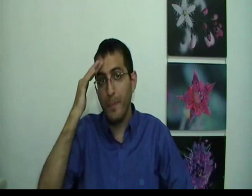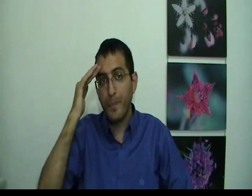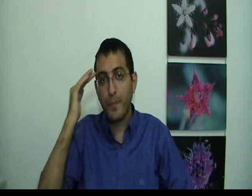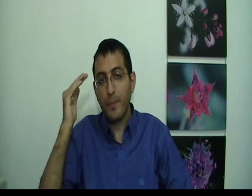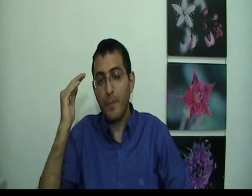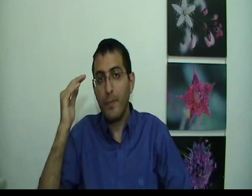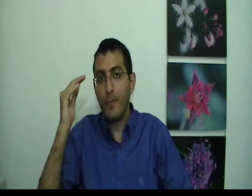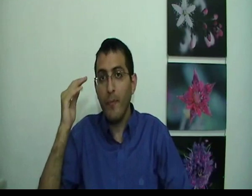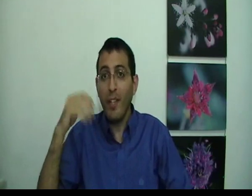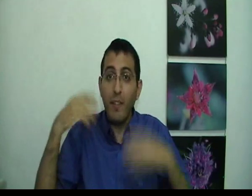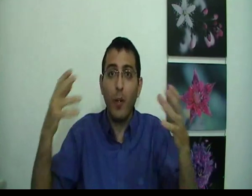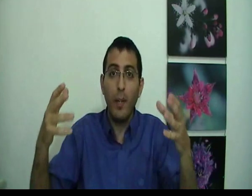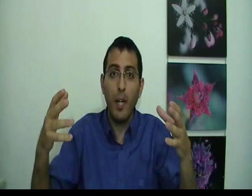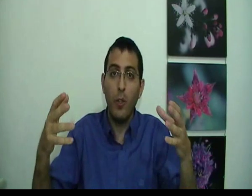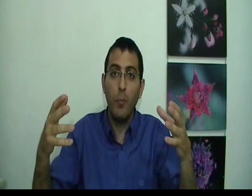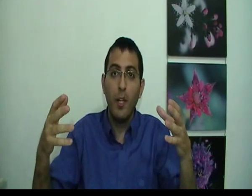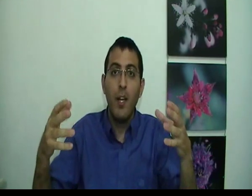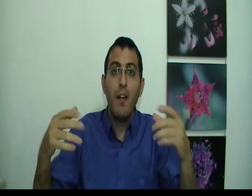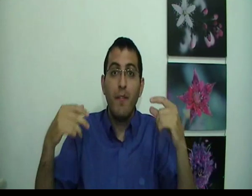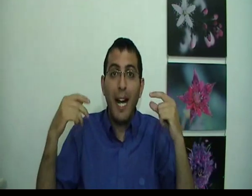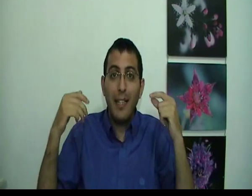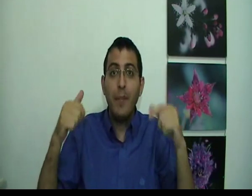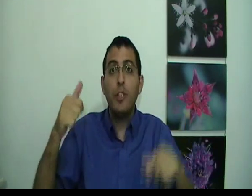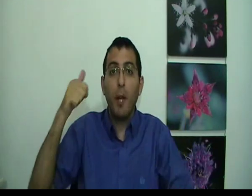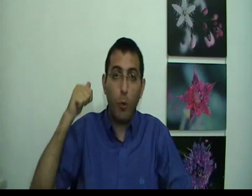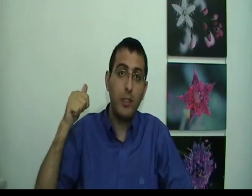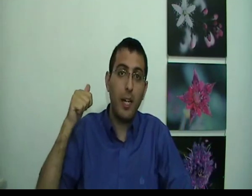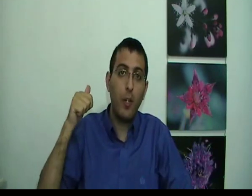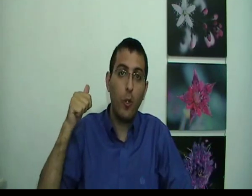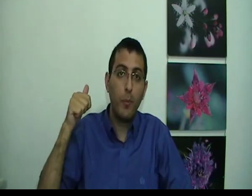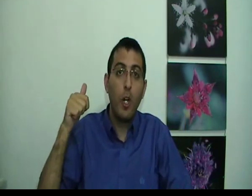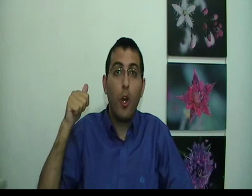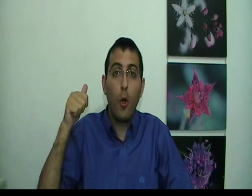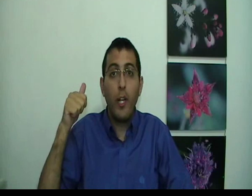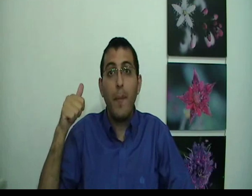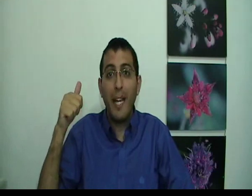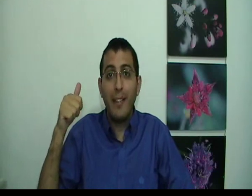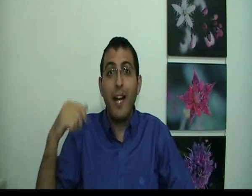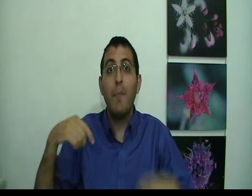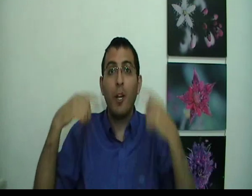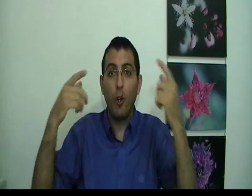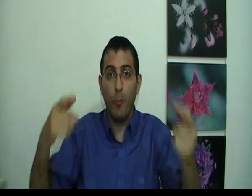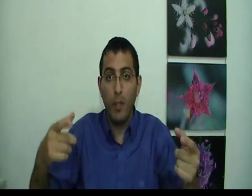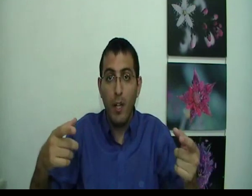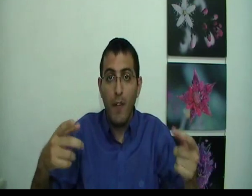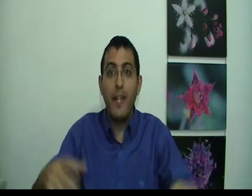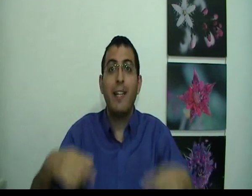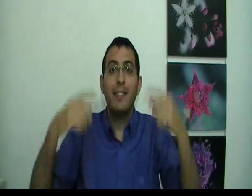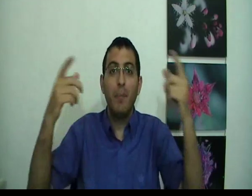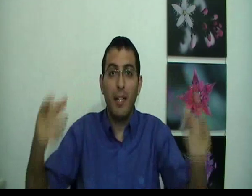וחולם חלום, והאדם שמחוץ לחלום חולם את המקום ואת הזמן